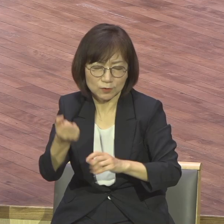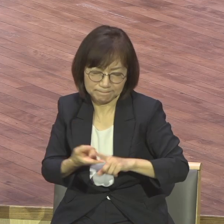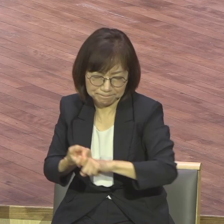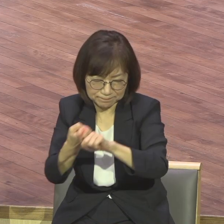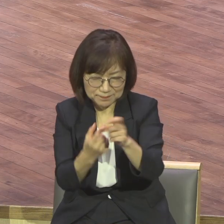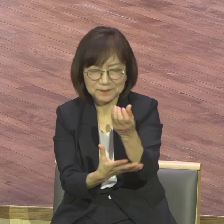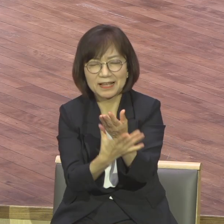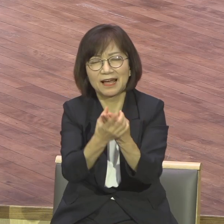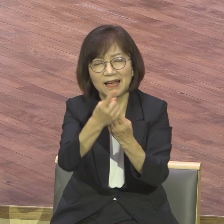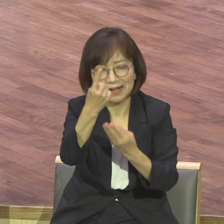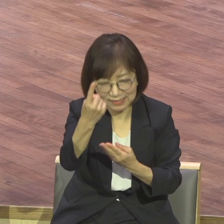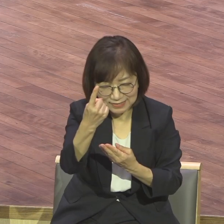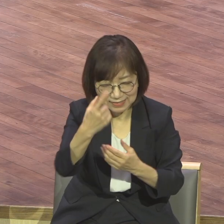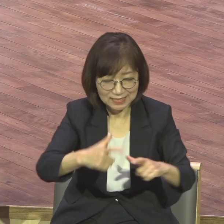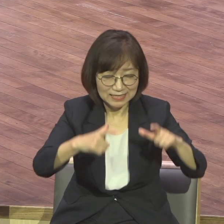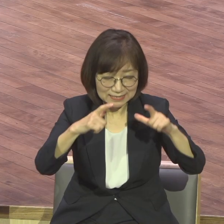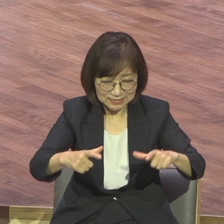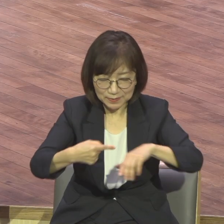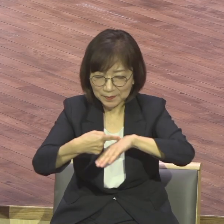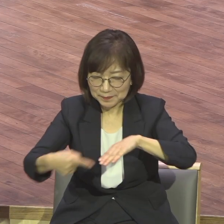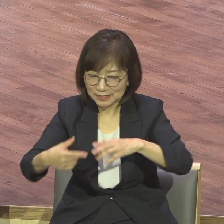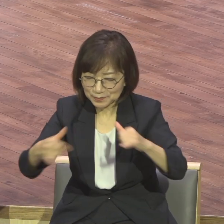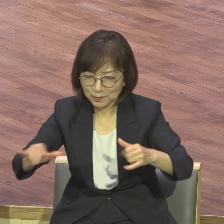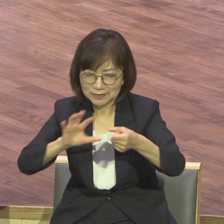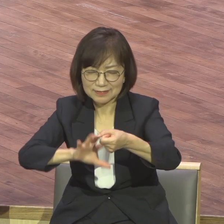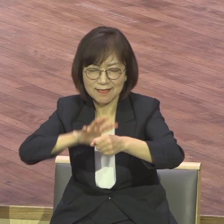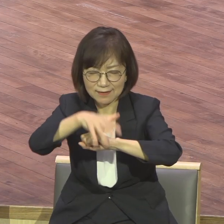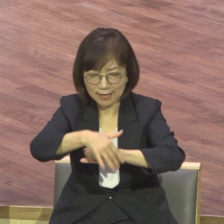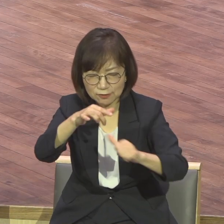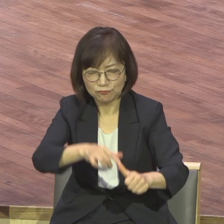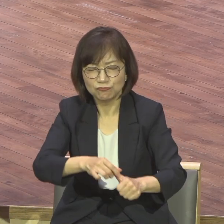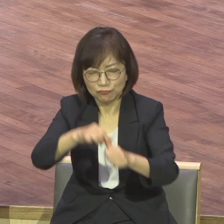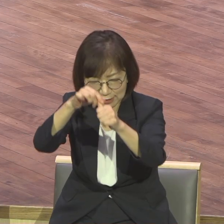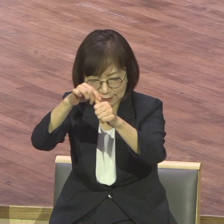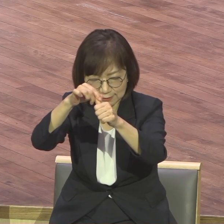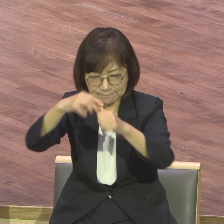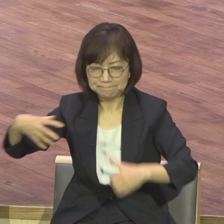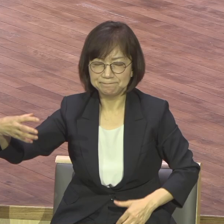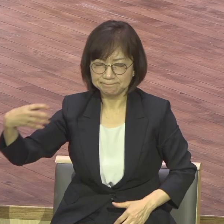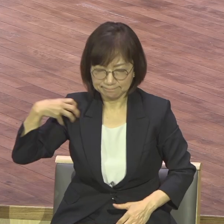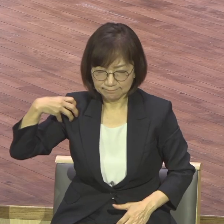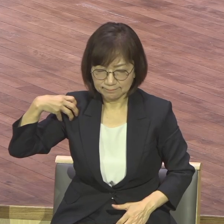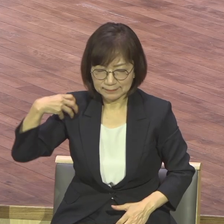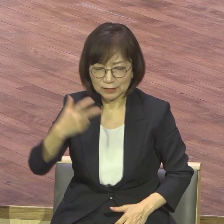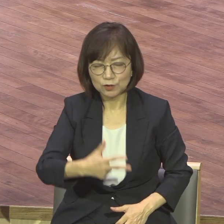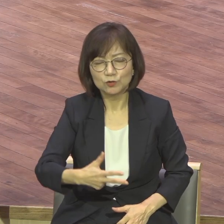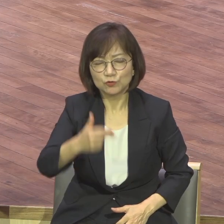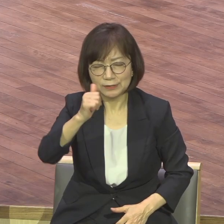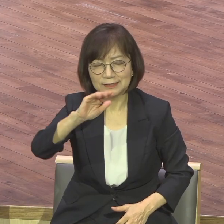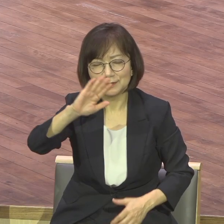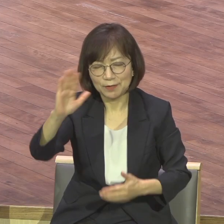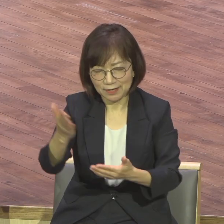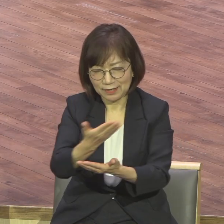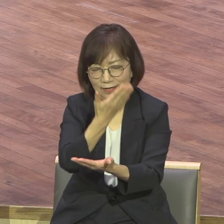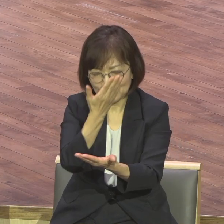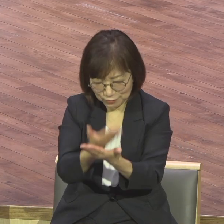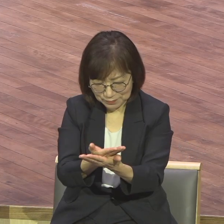지역민족 세계살이는 2, 3, 7, 5천종 살이는 주역괴로 플랫폼괴로 사용하여 주옵사사